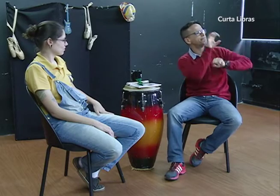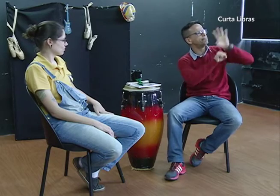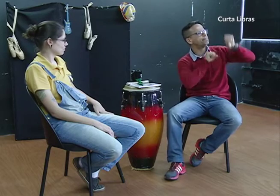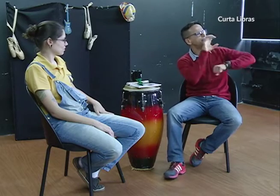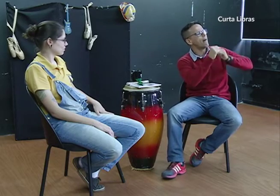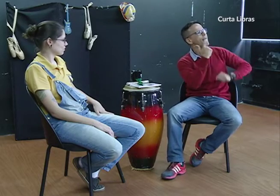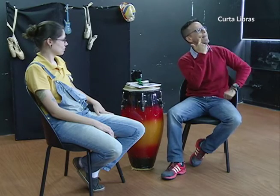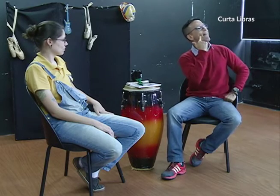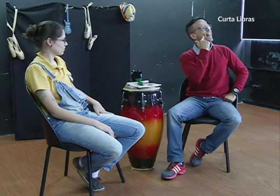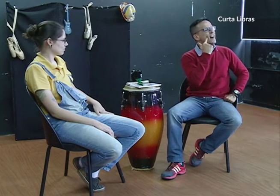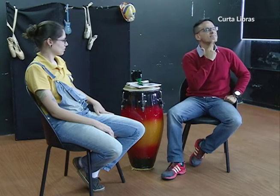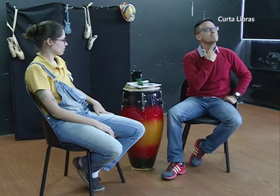mestrado.